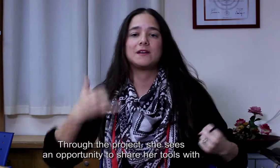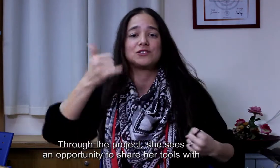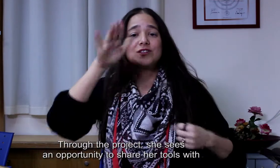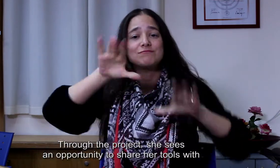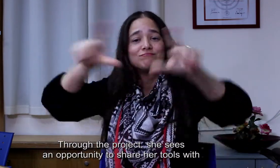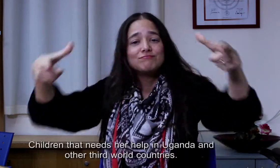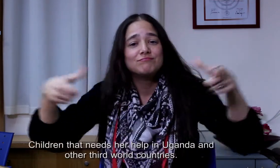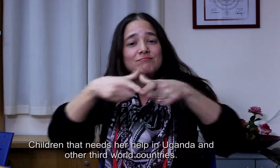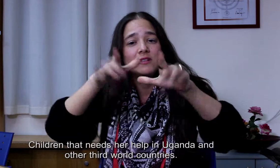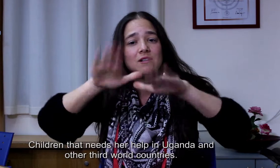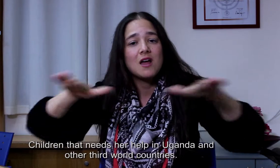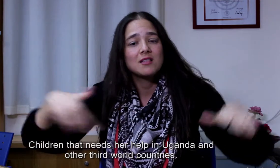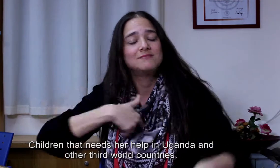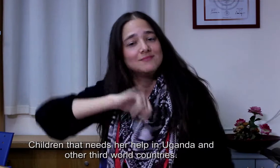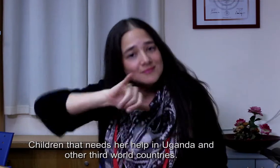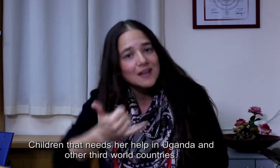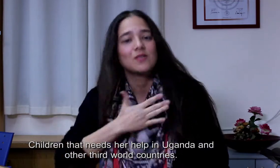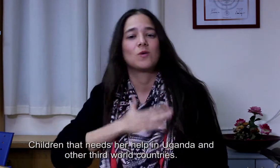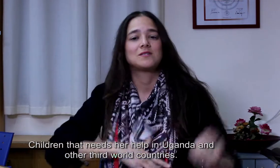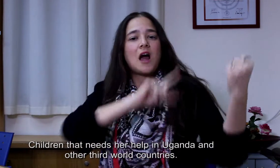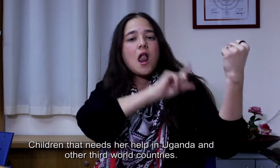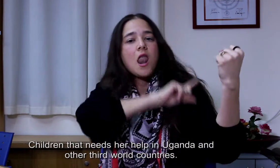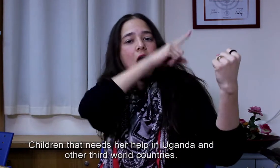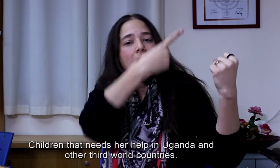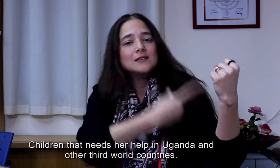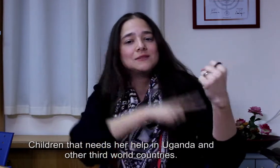את אותם כלים לילדים מזקוקים לזה באוגנדה ובמדינות העולם השלישי